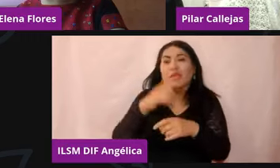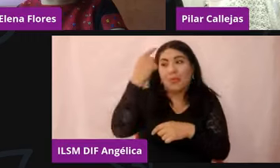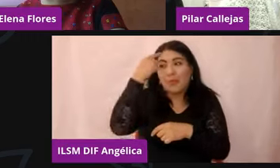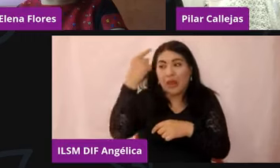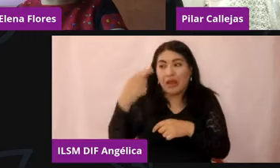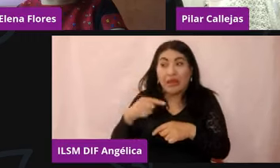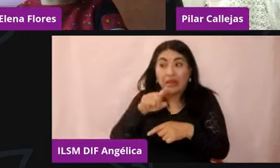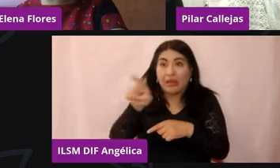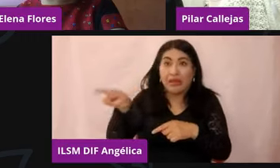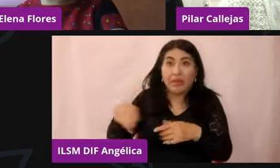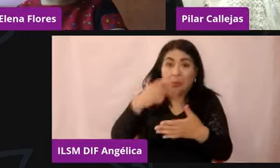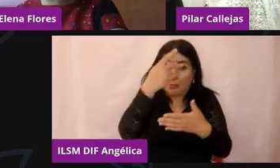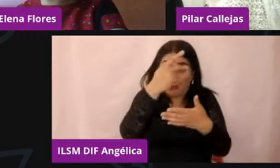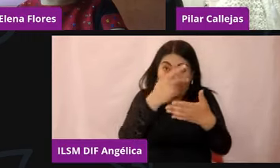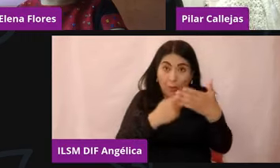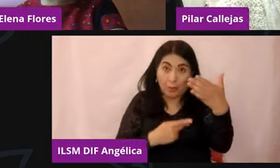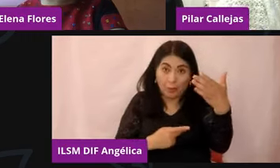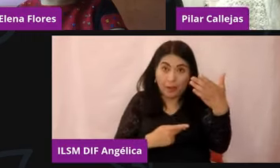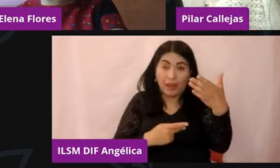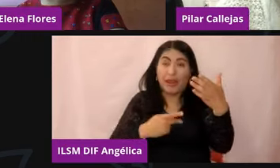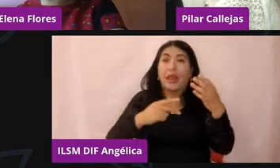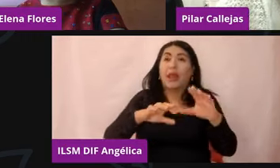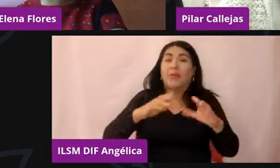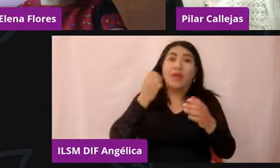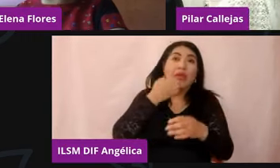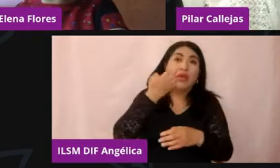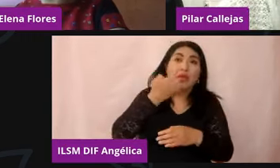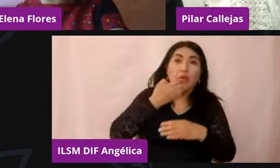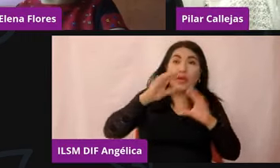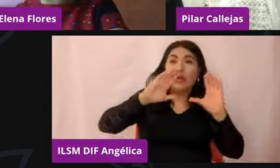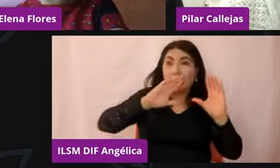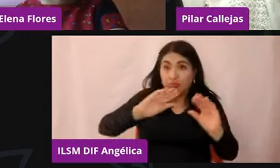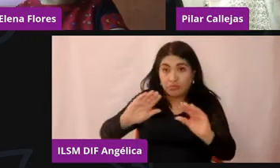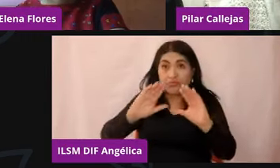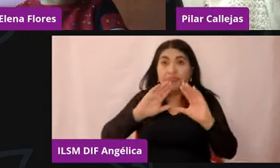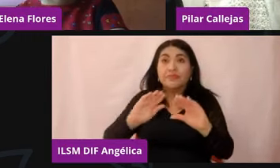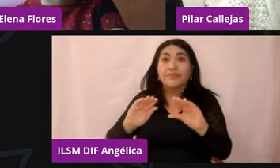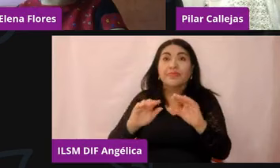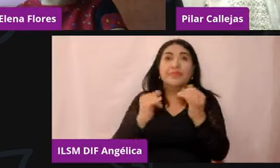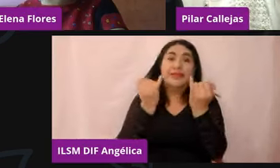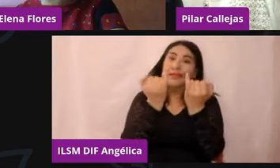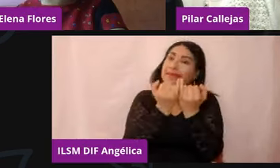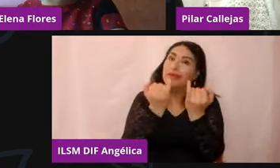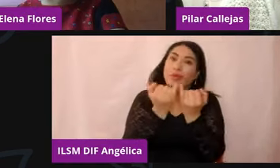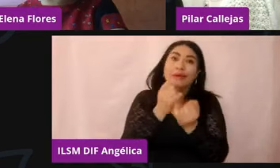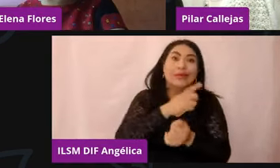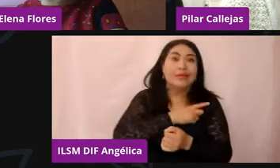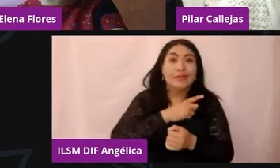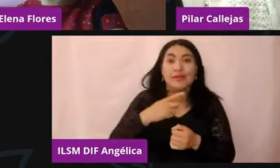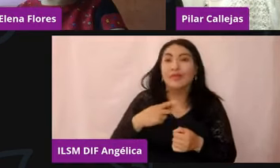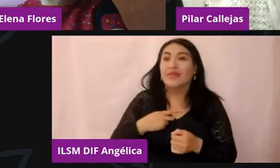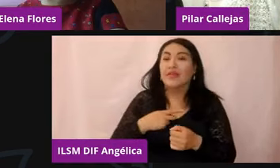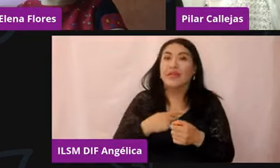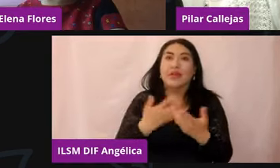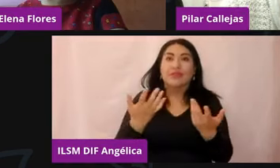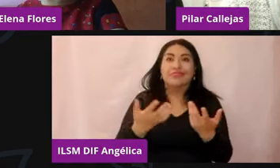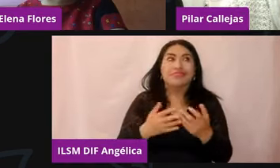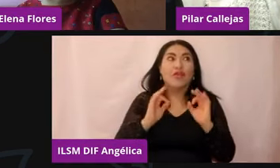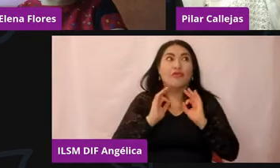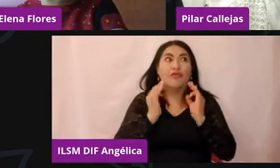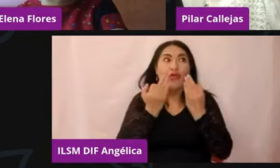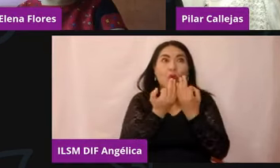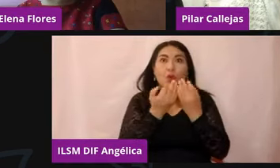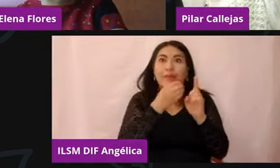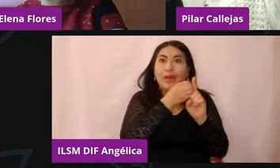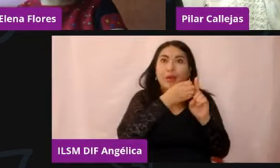necesitan para cada ciclo escolar, pero aparte de todo tenían que cumplir o hacer estrategias para que el alumno